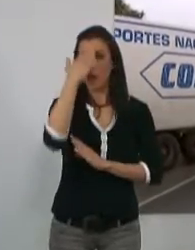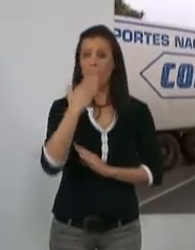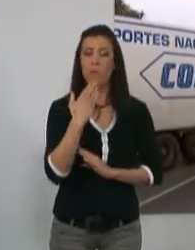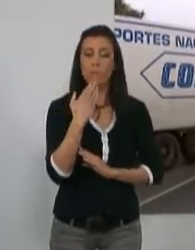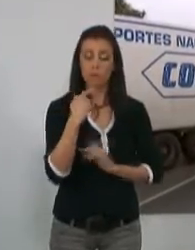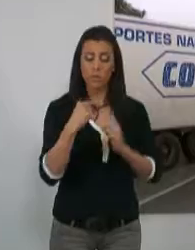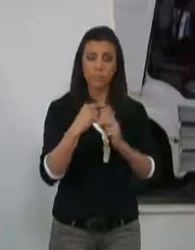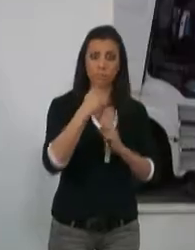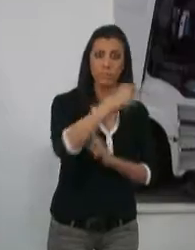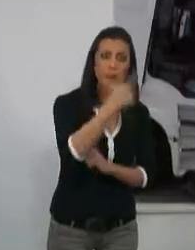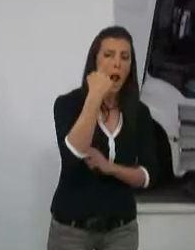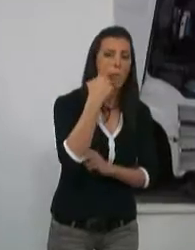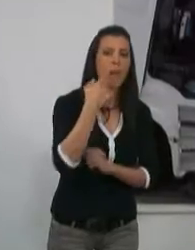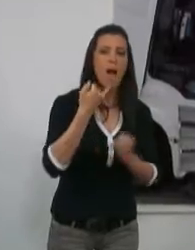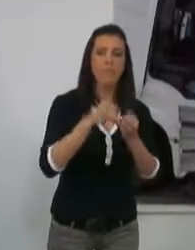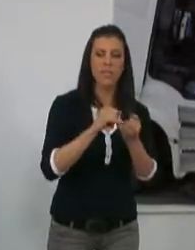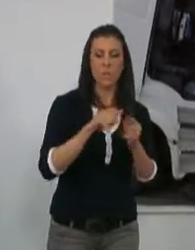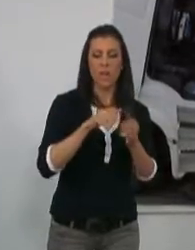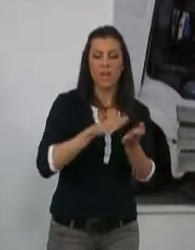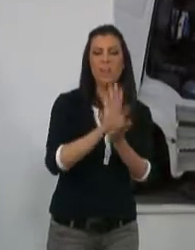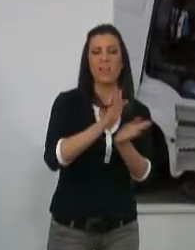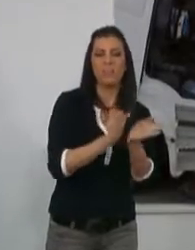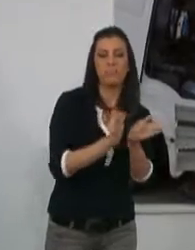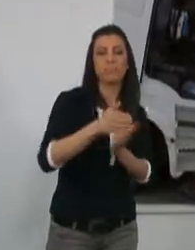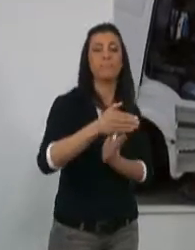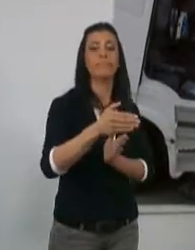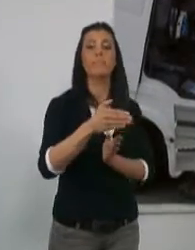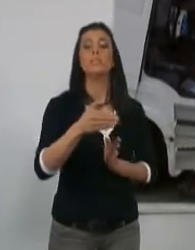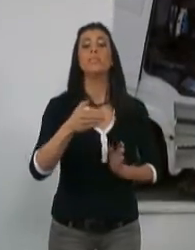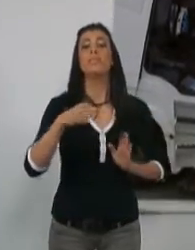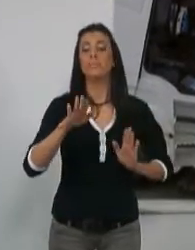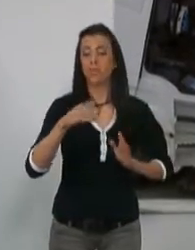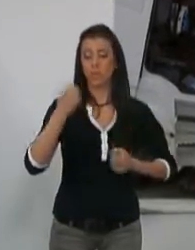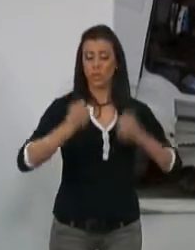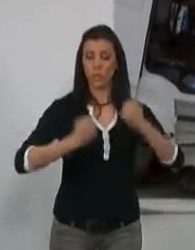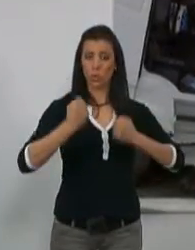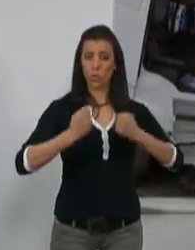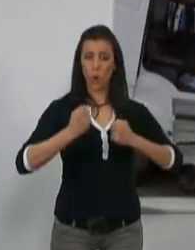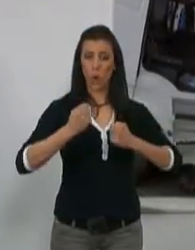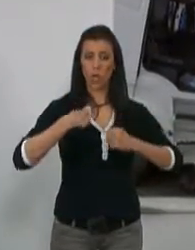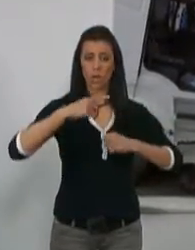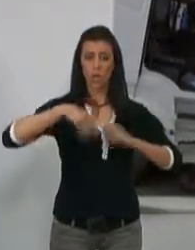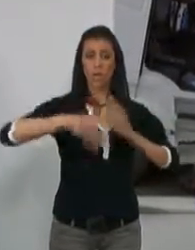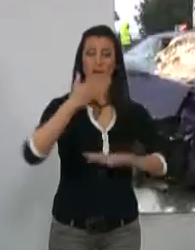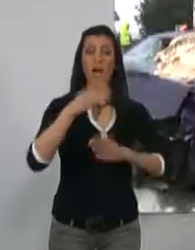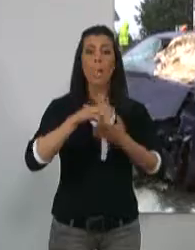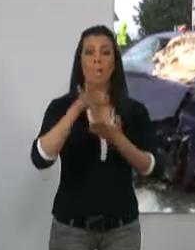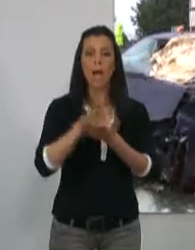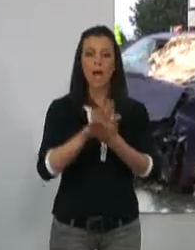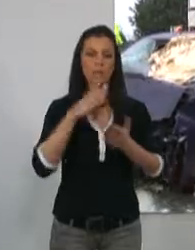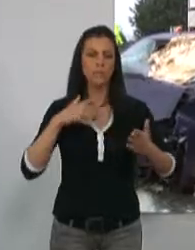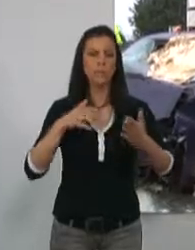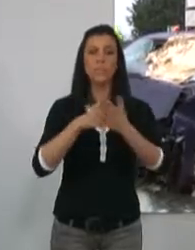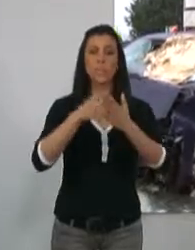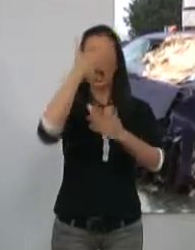circulaba dirección a Almería hizo la tijera. El conductor del vehículo, que circulaba dirección a Málaga, chocó contra la